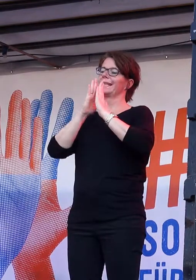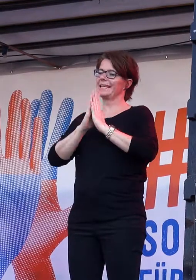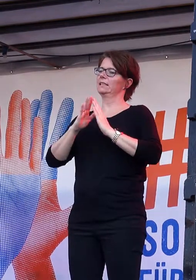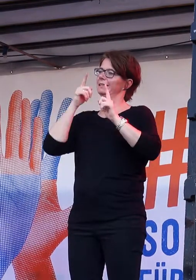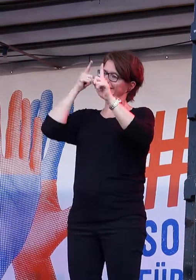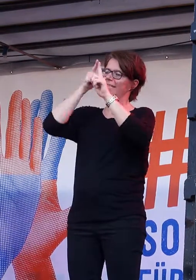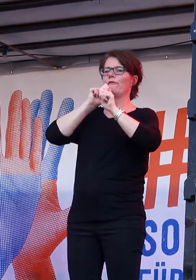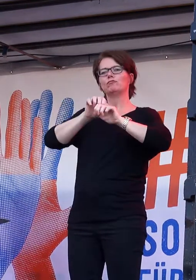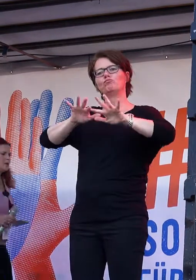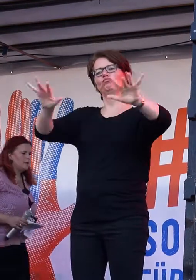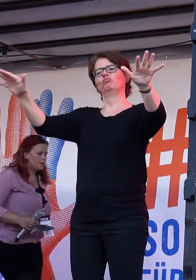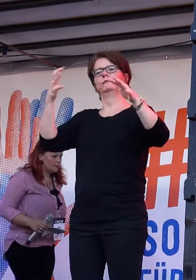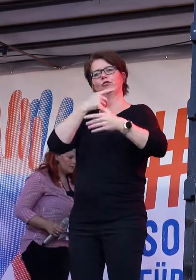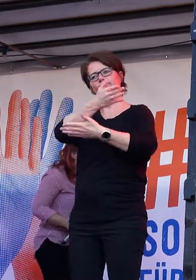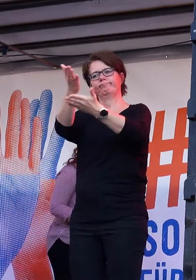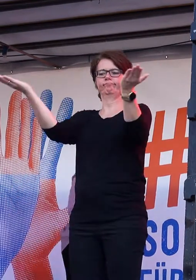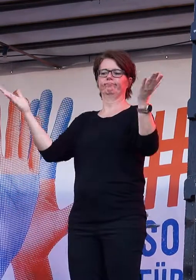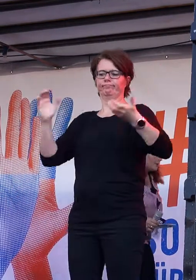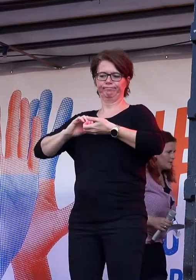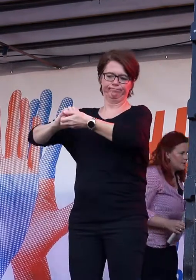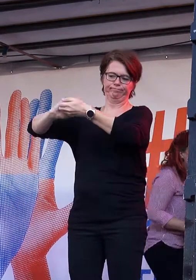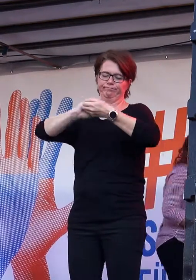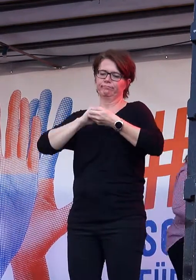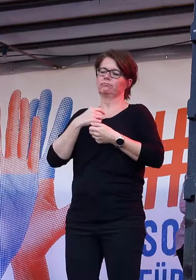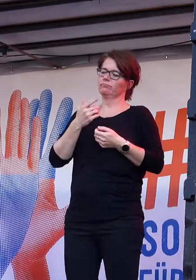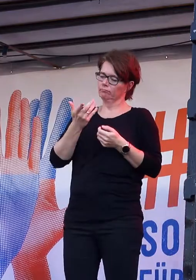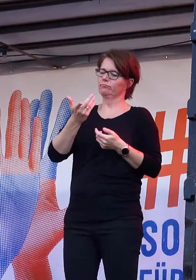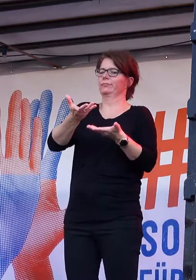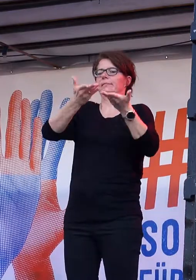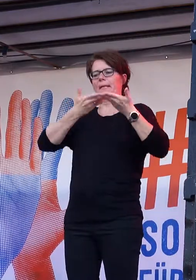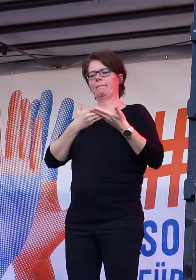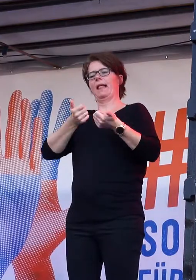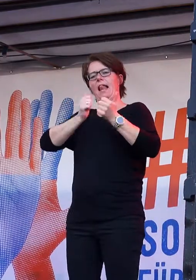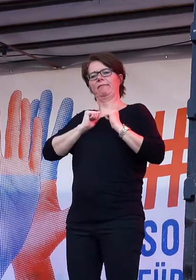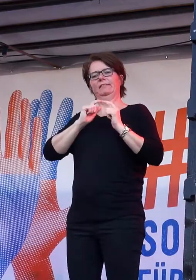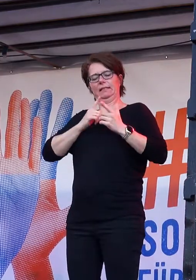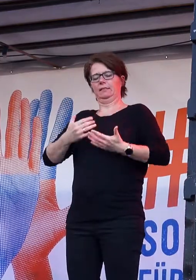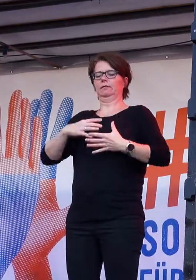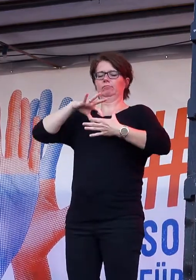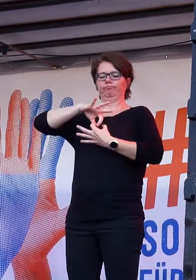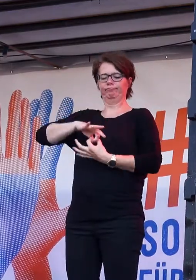den Zusammenhalt stark. Nur mit euch. Berlin ist unteilbar.